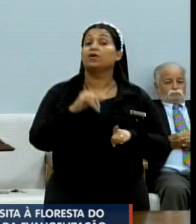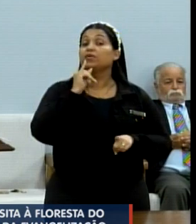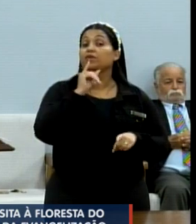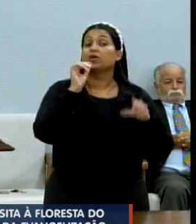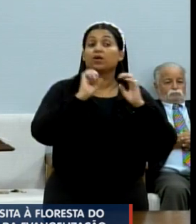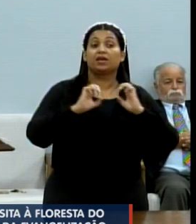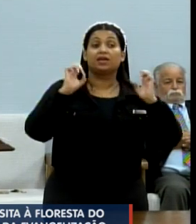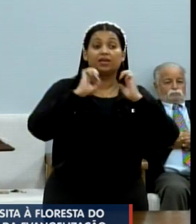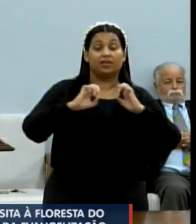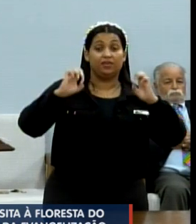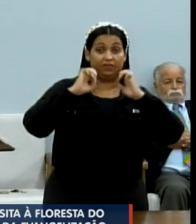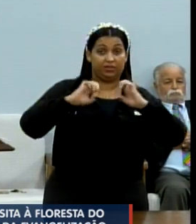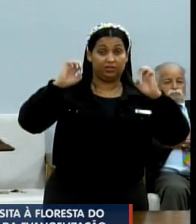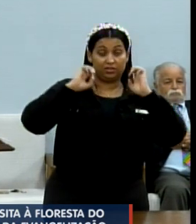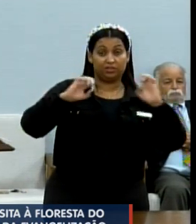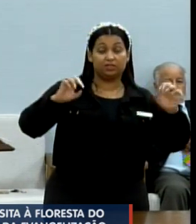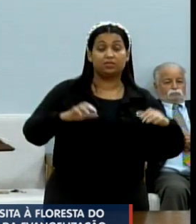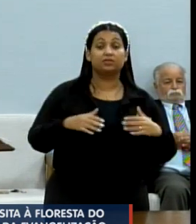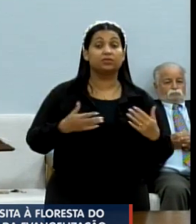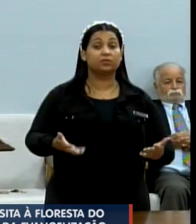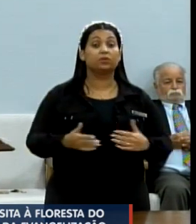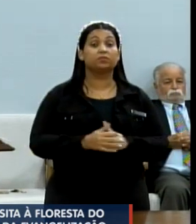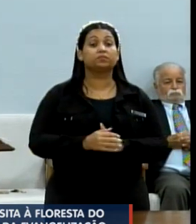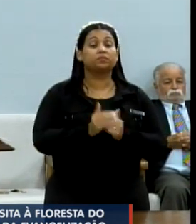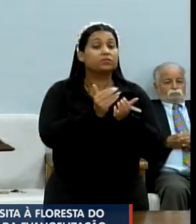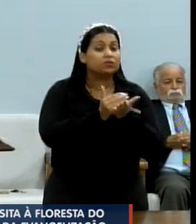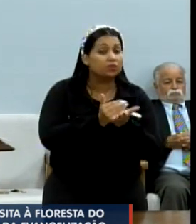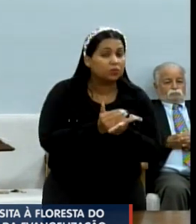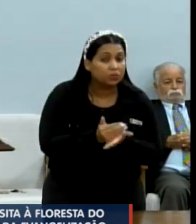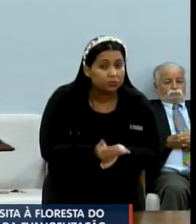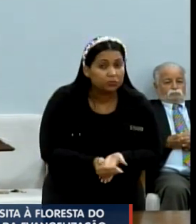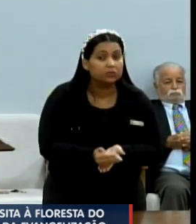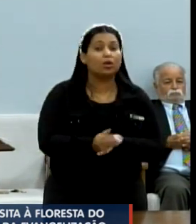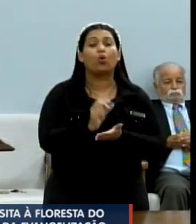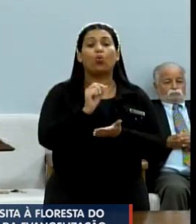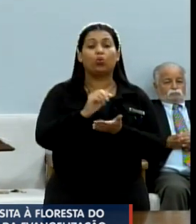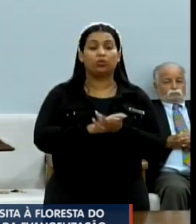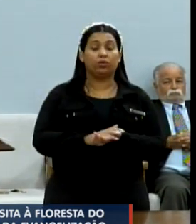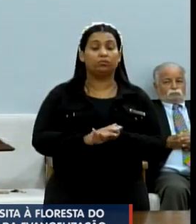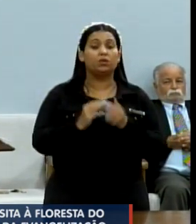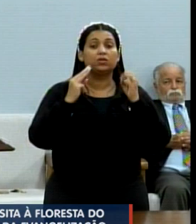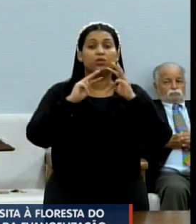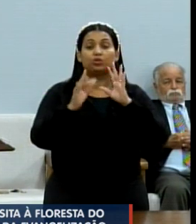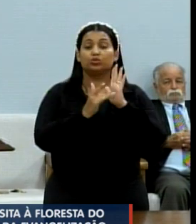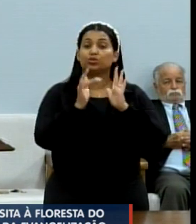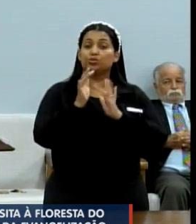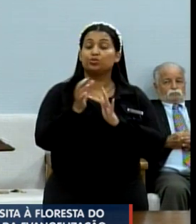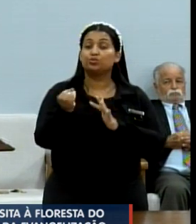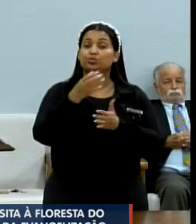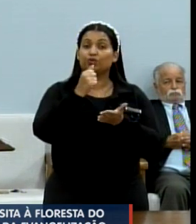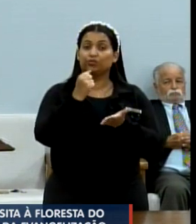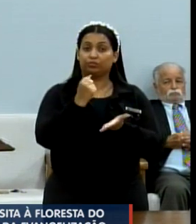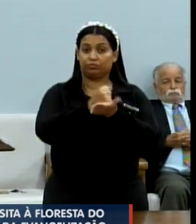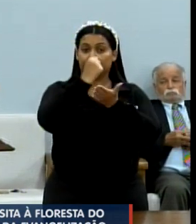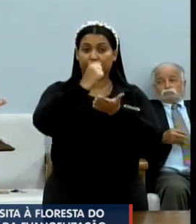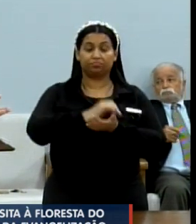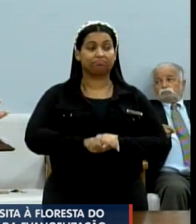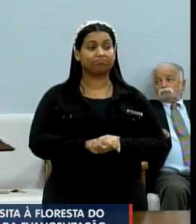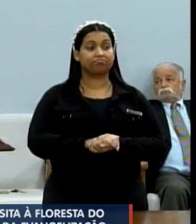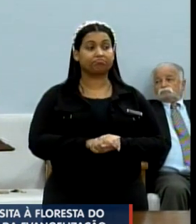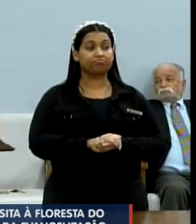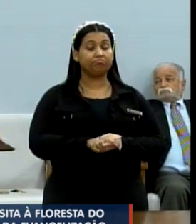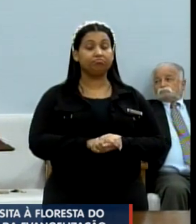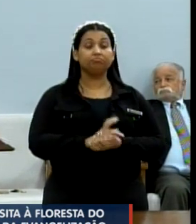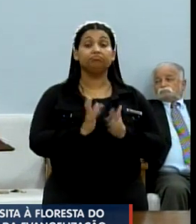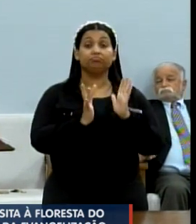para o cristianismo, ela iniciou com o ministério de Jesus Cristo, que inicia com o Novo Testamento. E